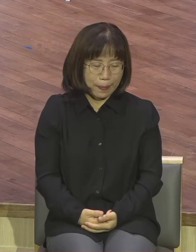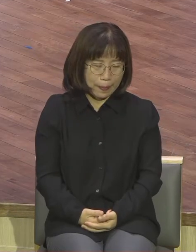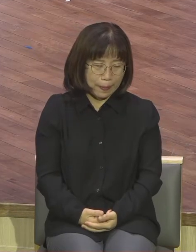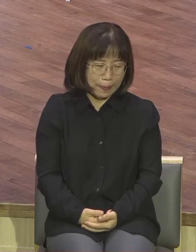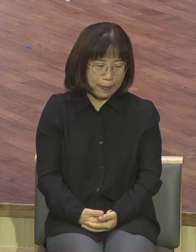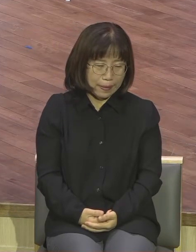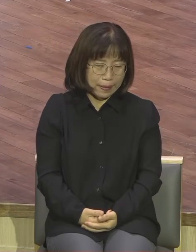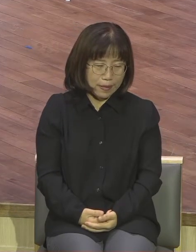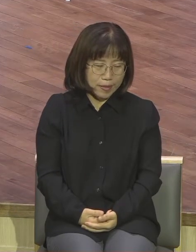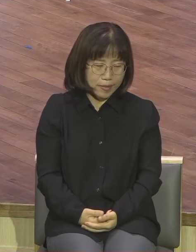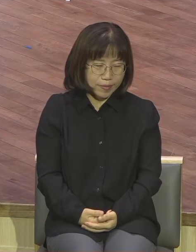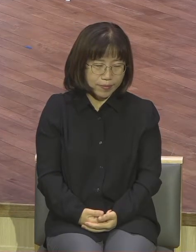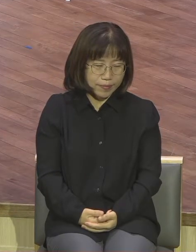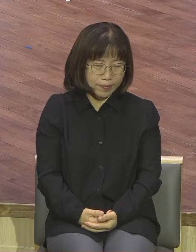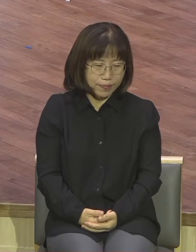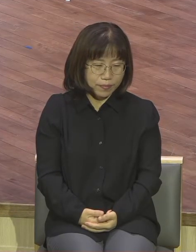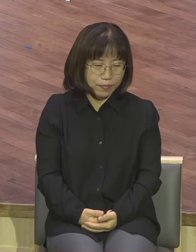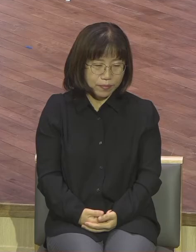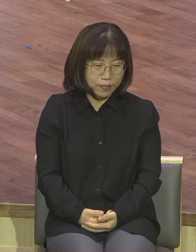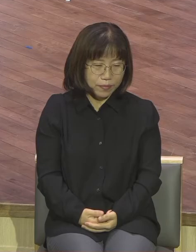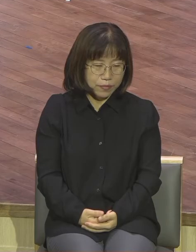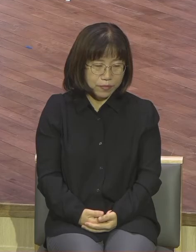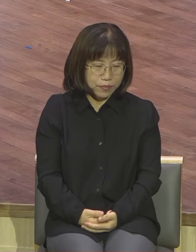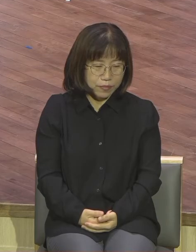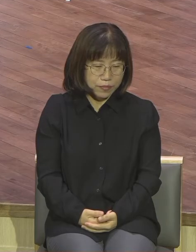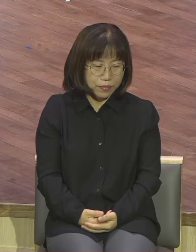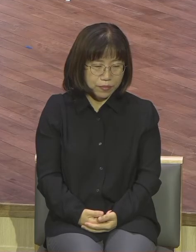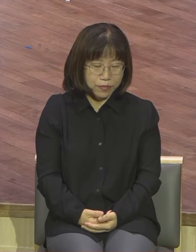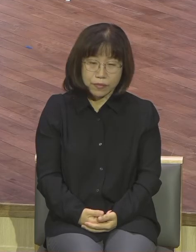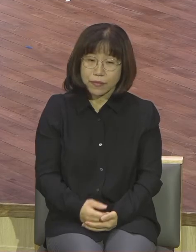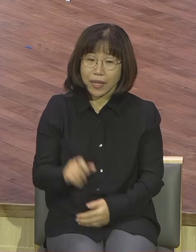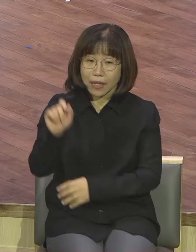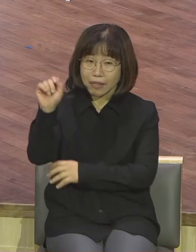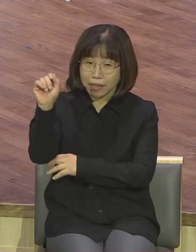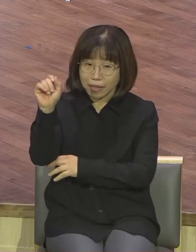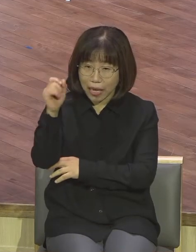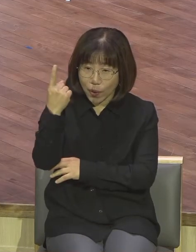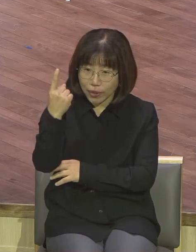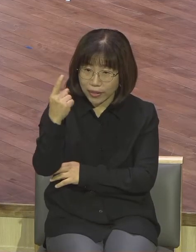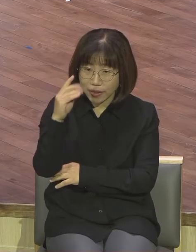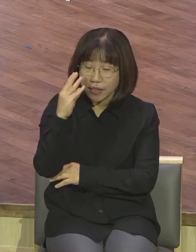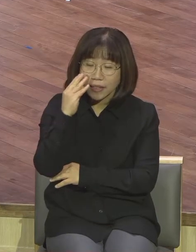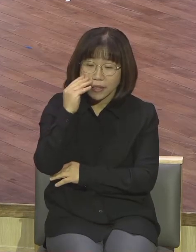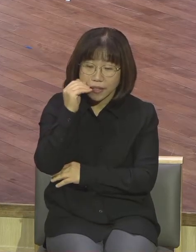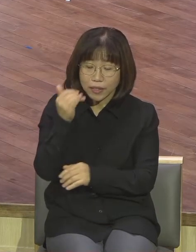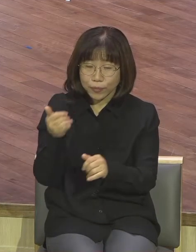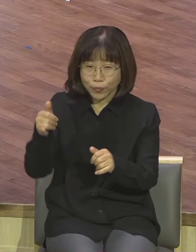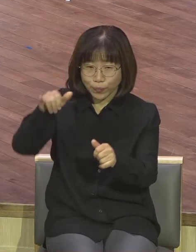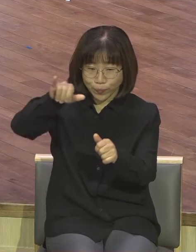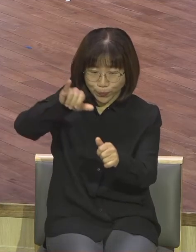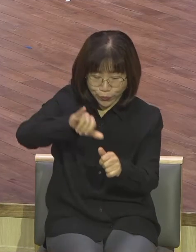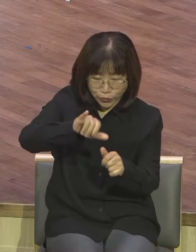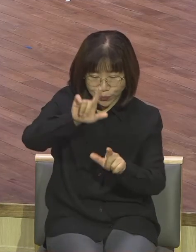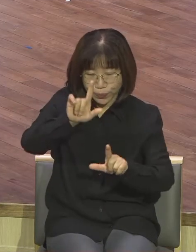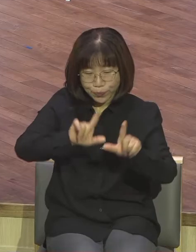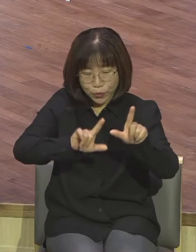우리가 이런 따위시의 기름 부음 받음을 보면서 놓치지 말아야 할 영적